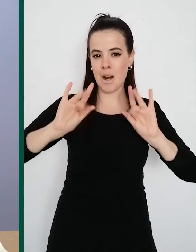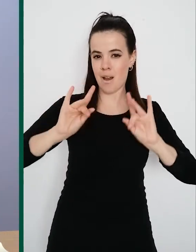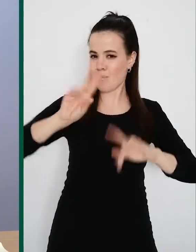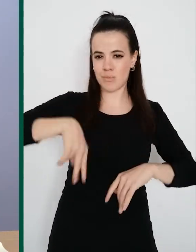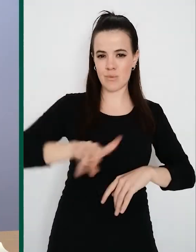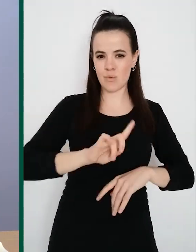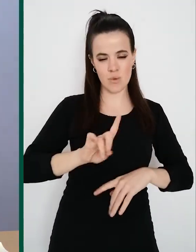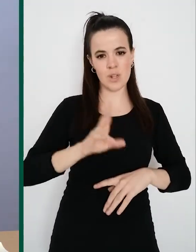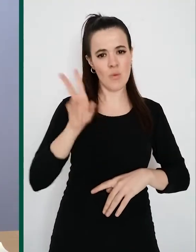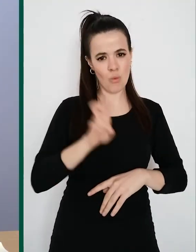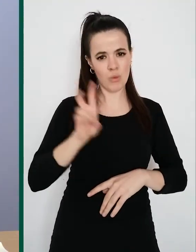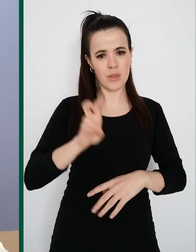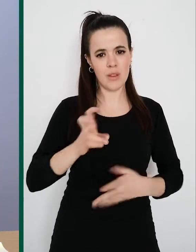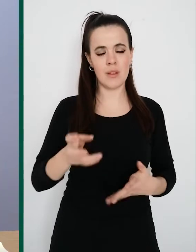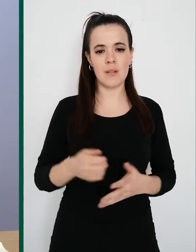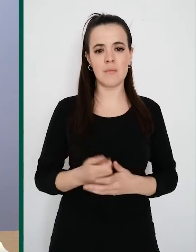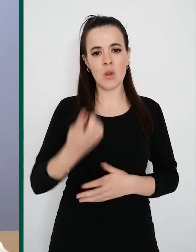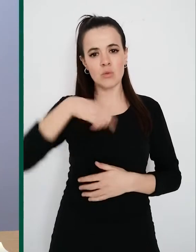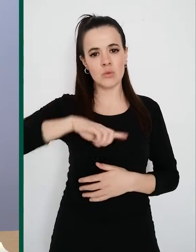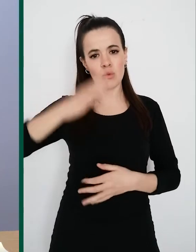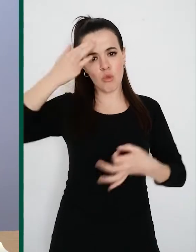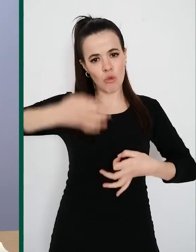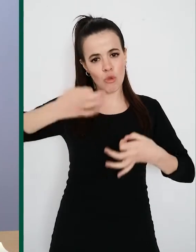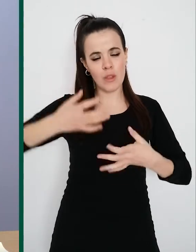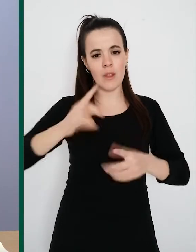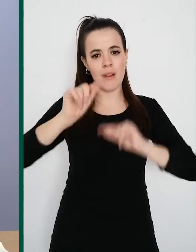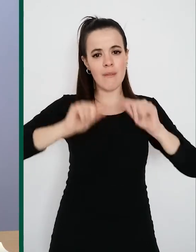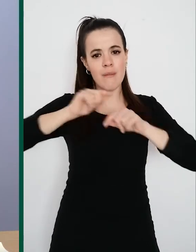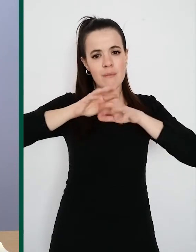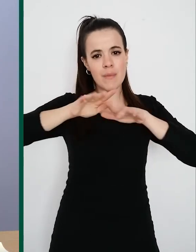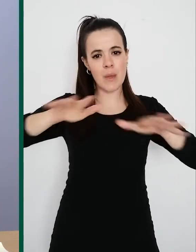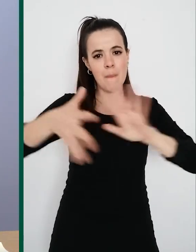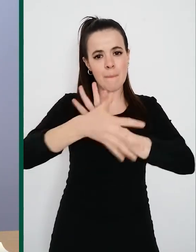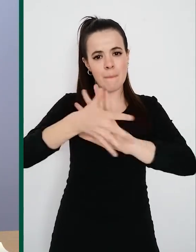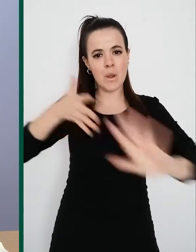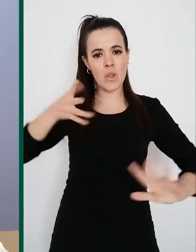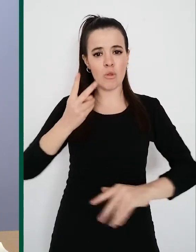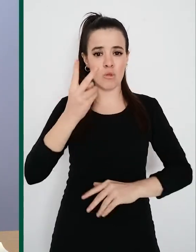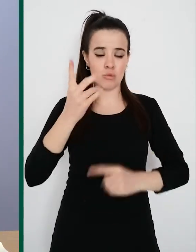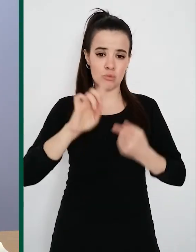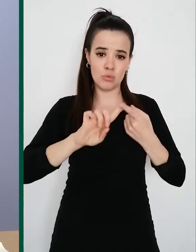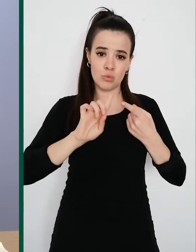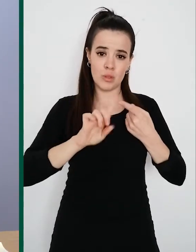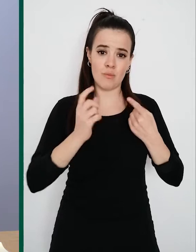conscientes de que esta es una pandemia de dos velocidades. Una, desde el punto de vista